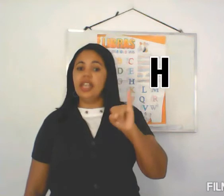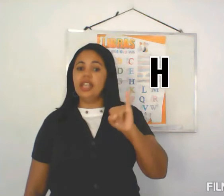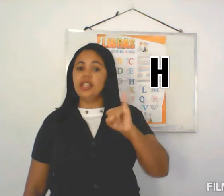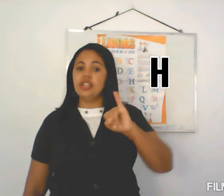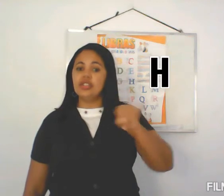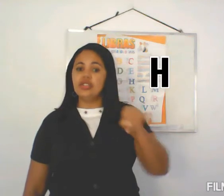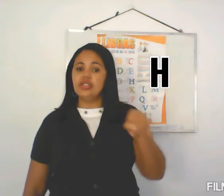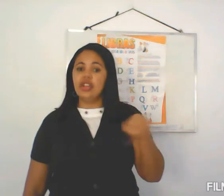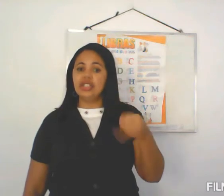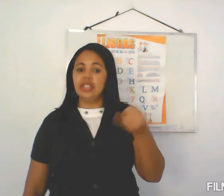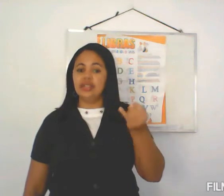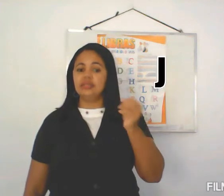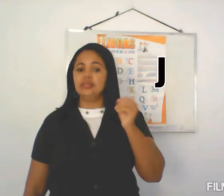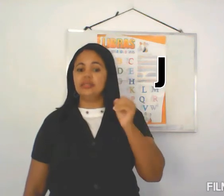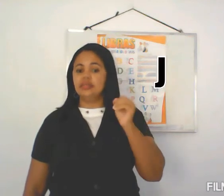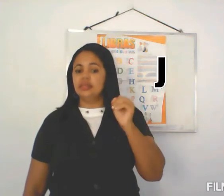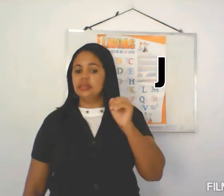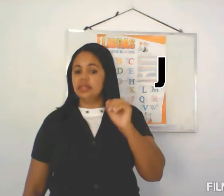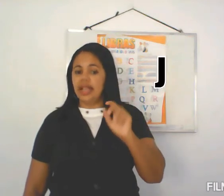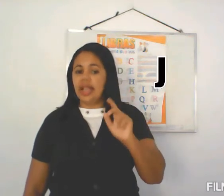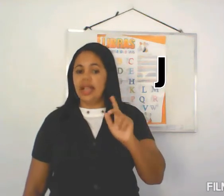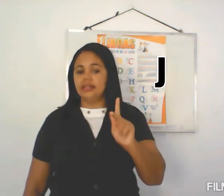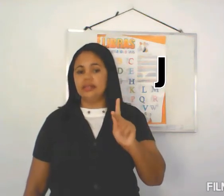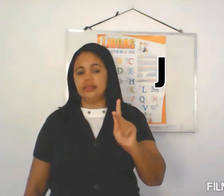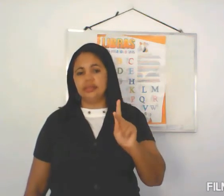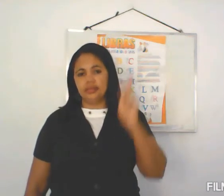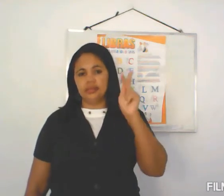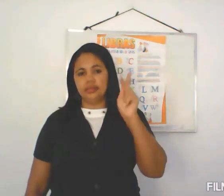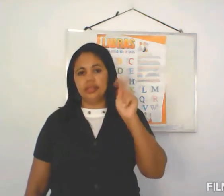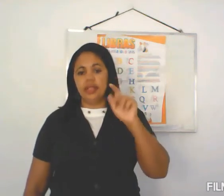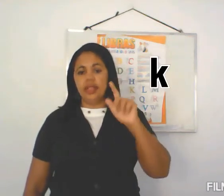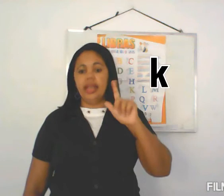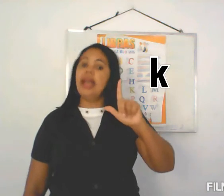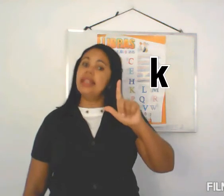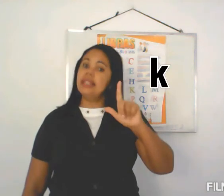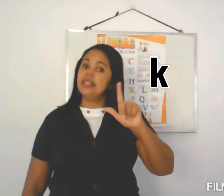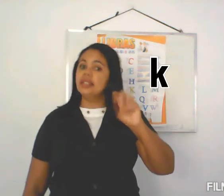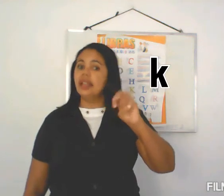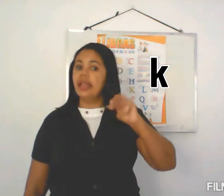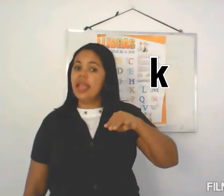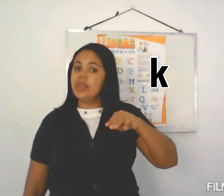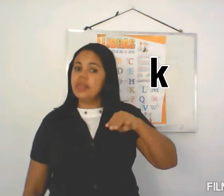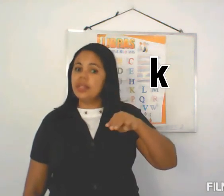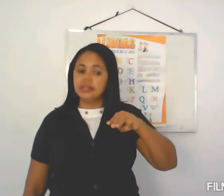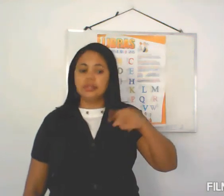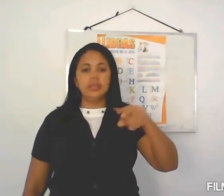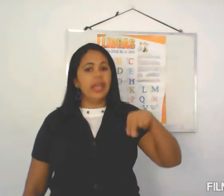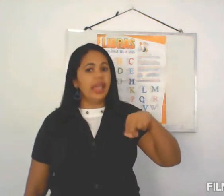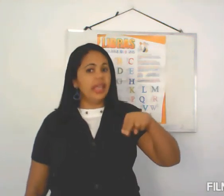J K L M N